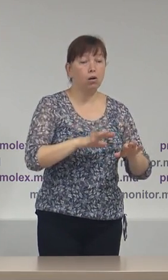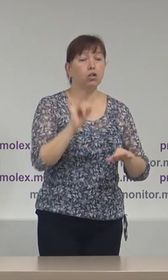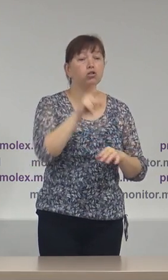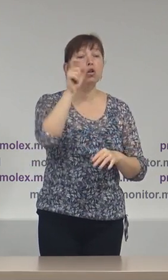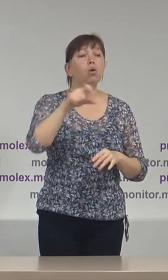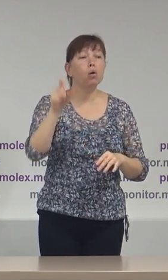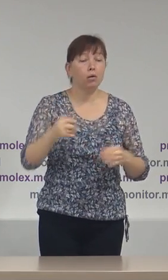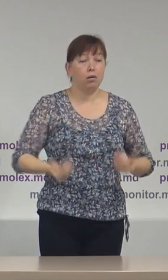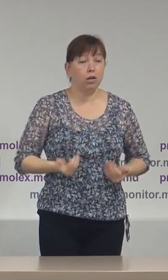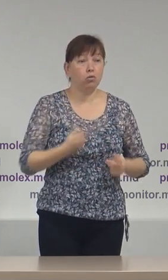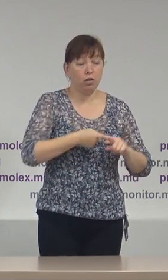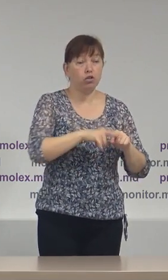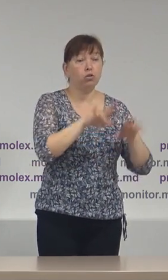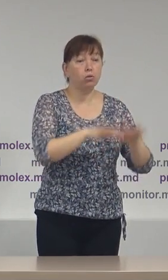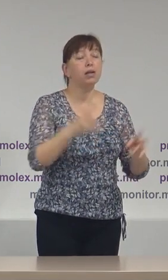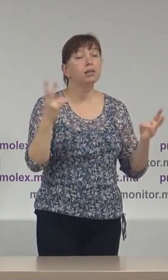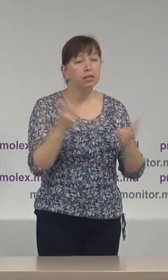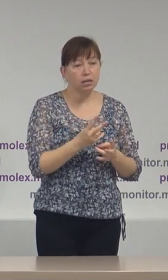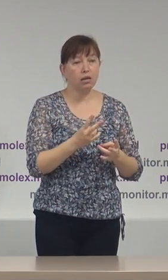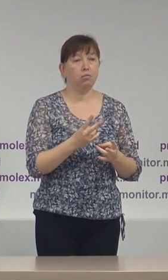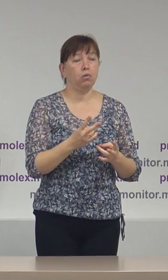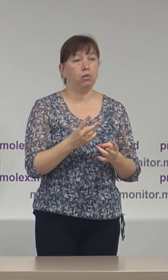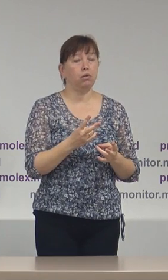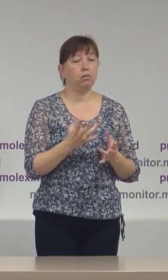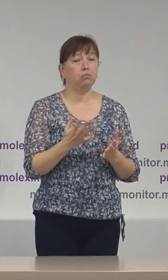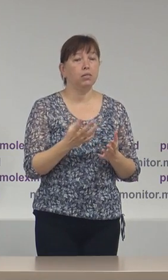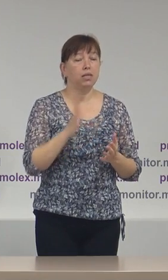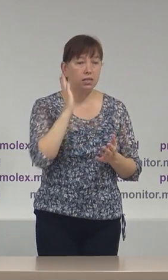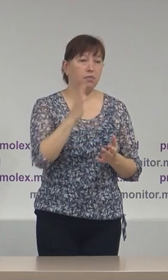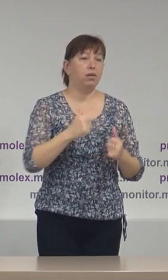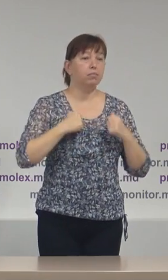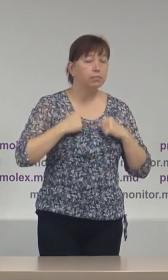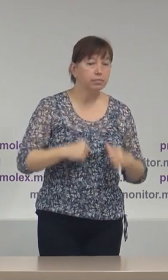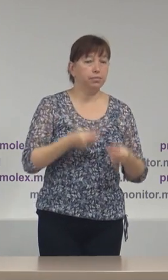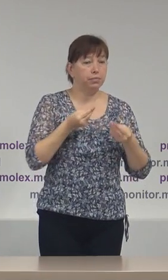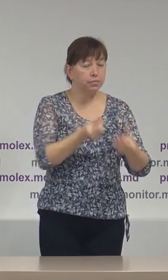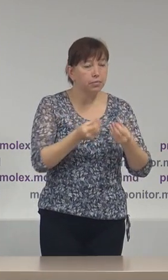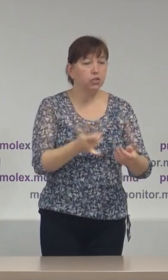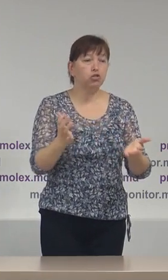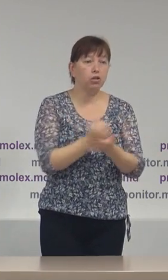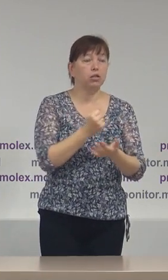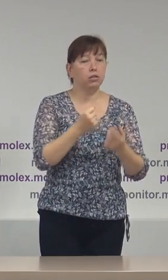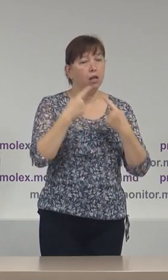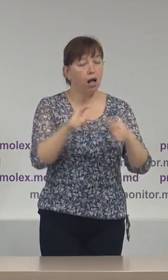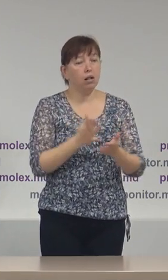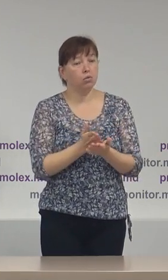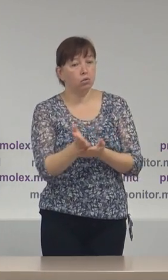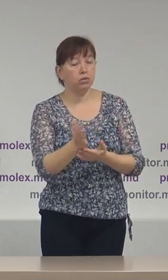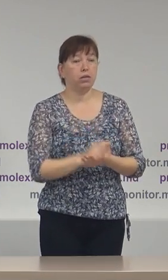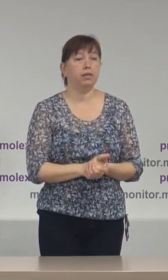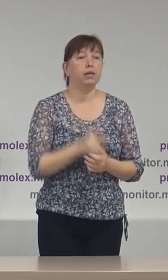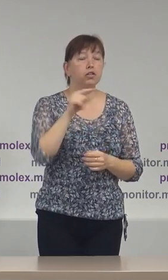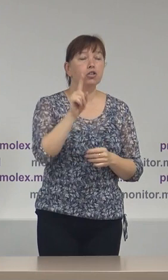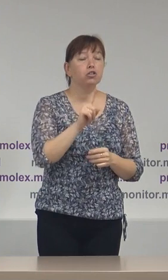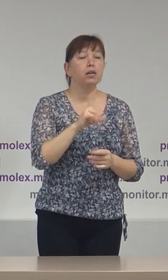localități trebuie să prevaleze și să fie găsit un consens. Iarăt de desemnare și